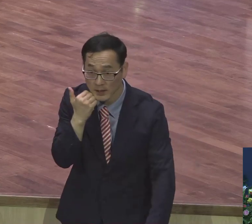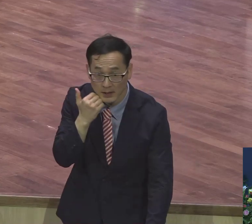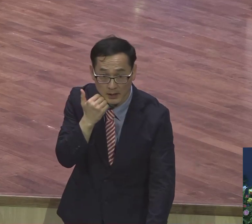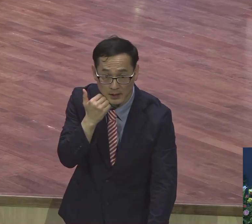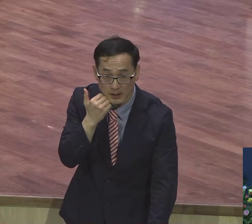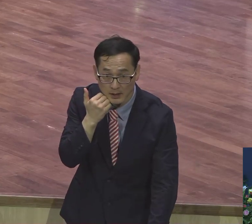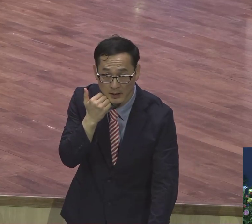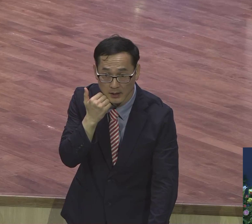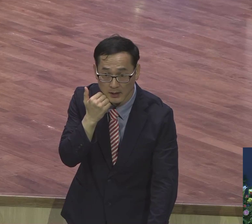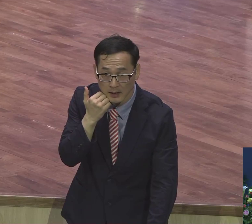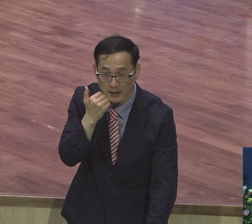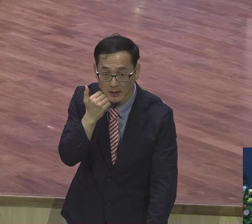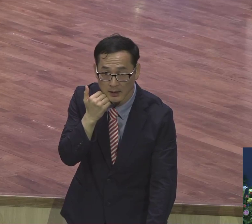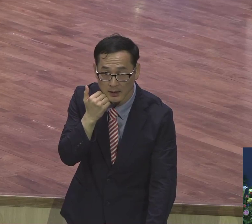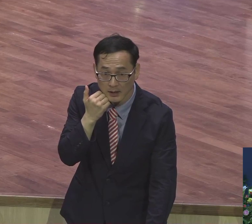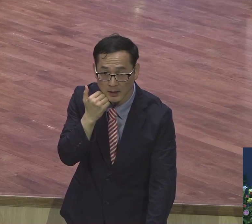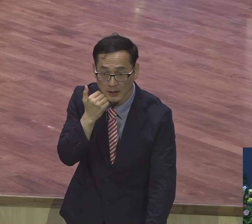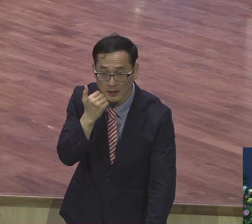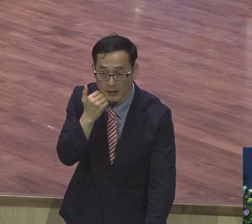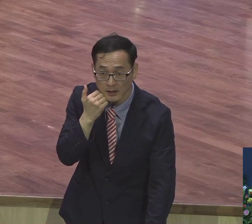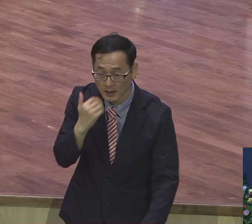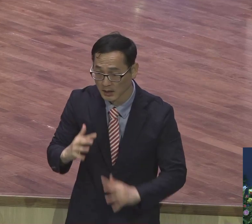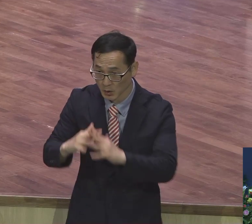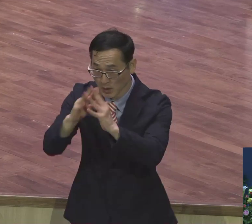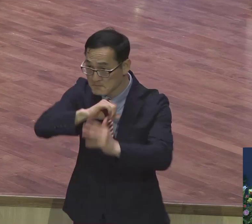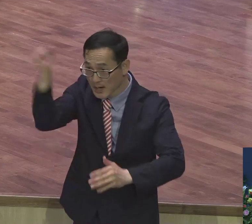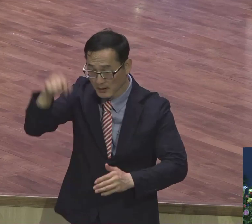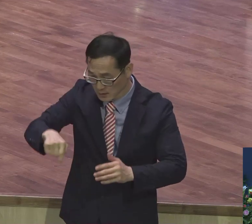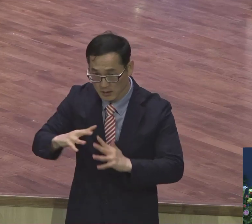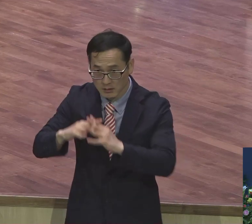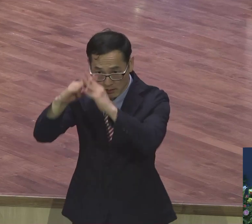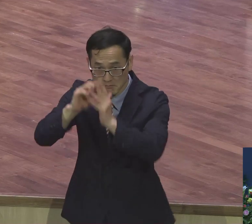누구도 우리에게 한 명도 누구다고 말할 수 있을 한 명도 없어요.